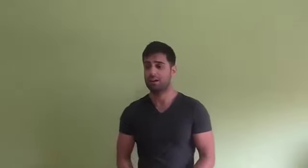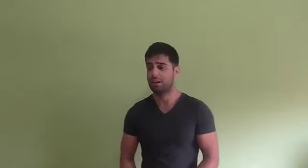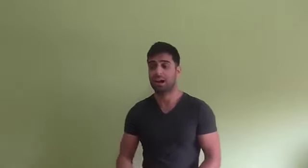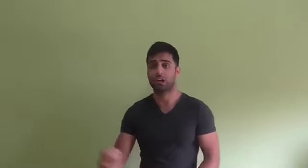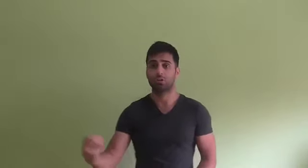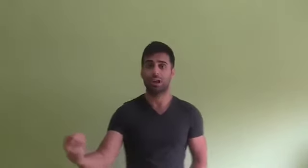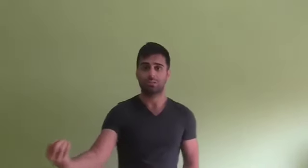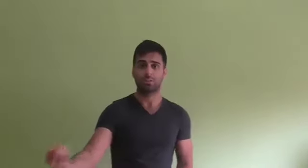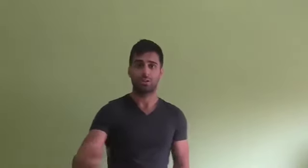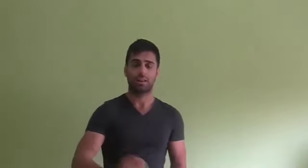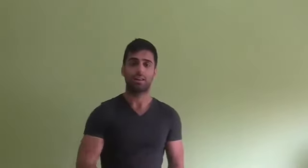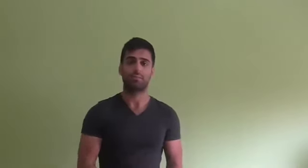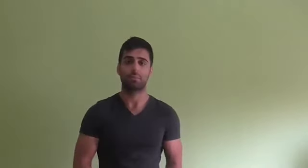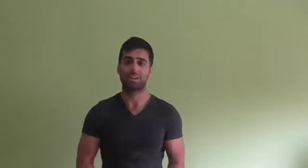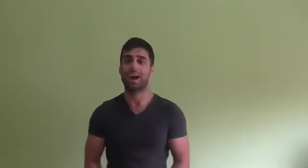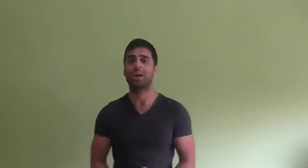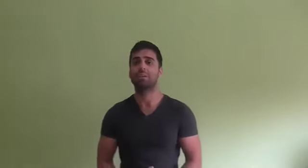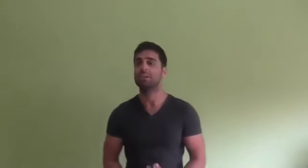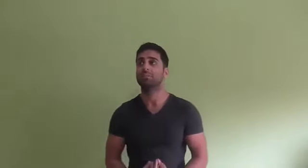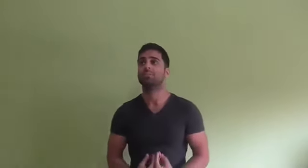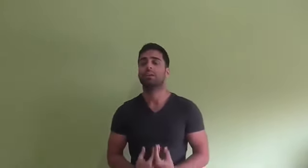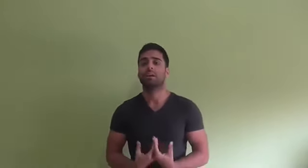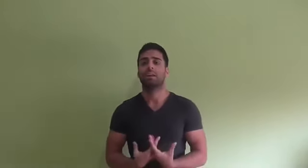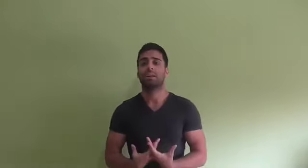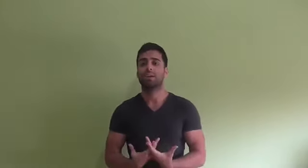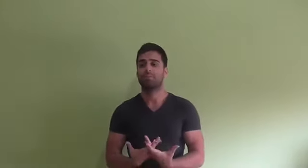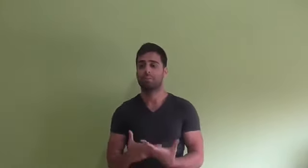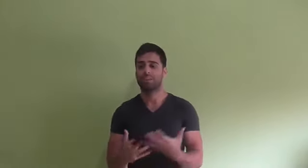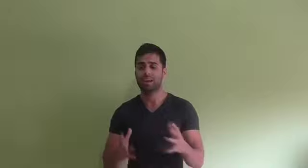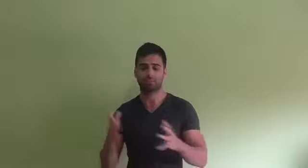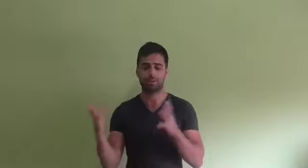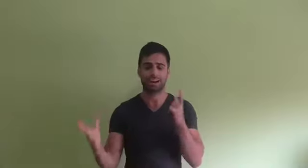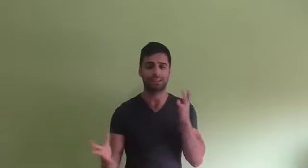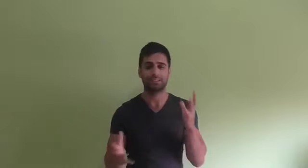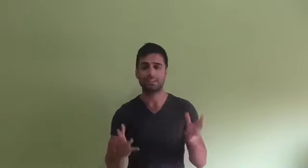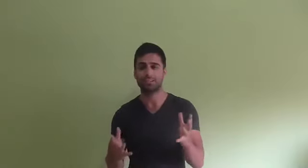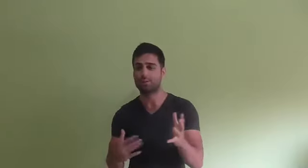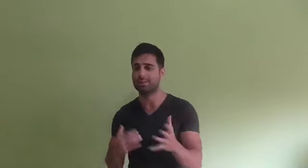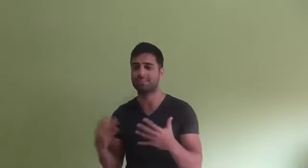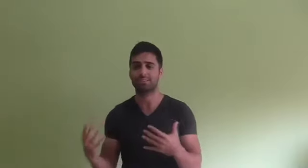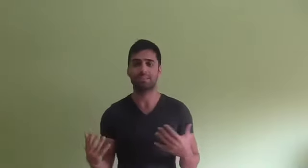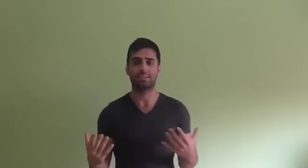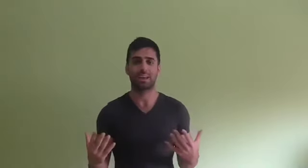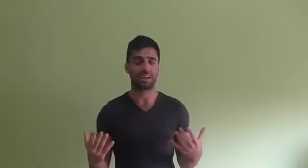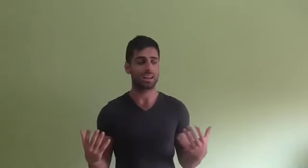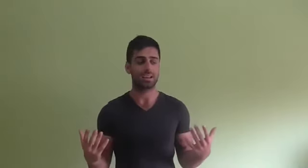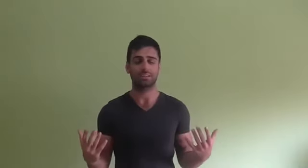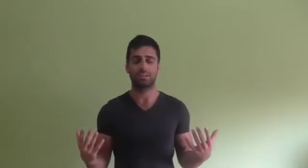el contacto con la energía femenina. A mí, la energía femenina a explorar distintas formas, distintas energías,